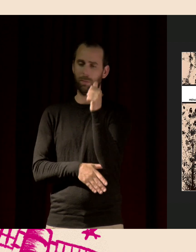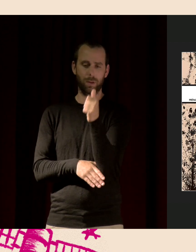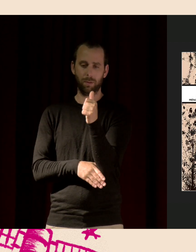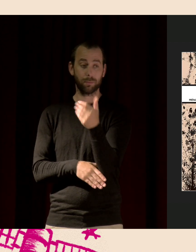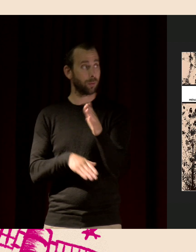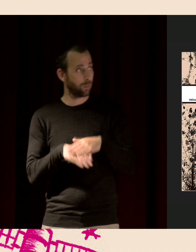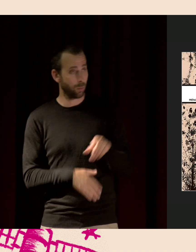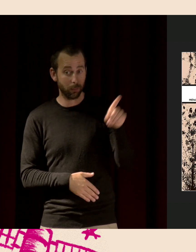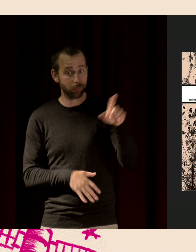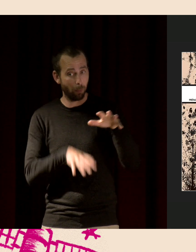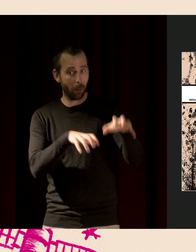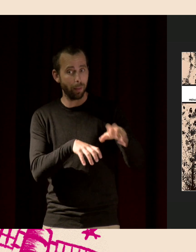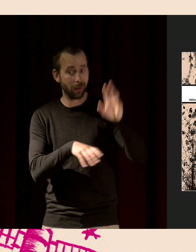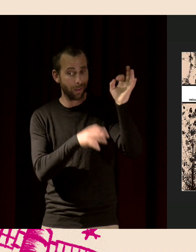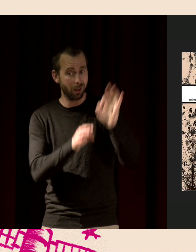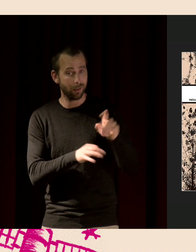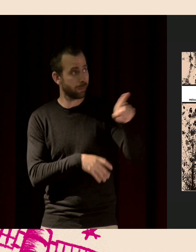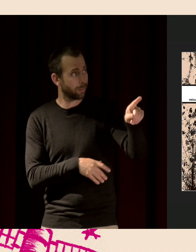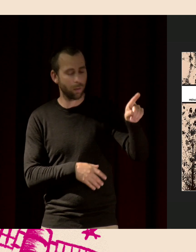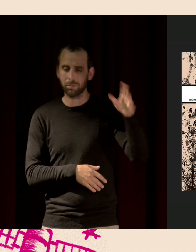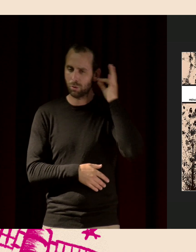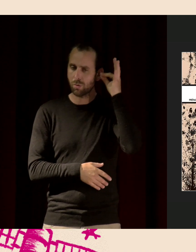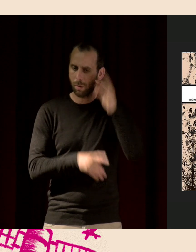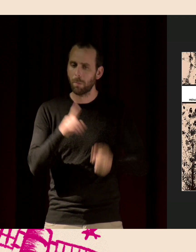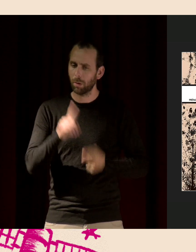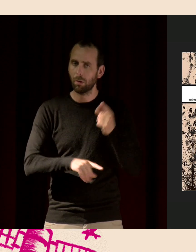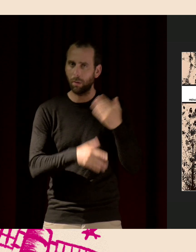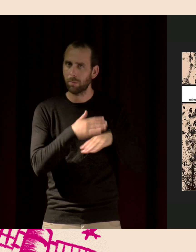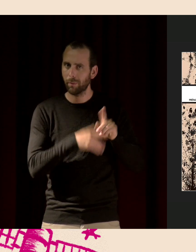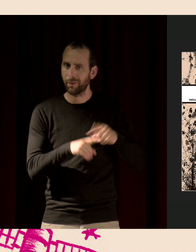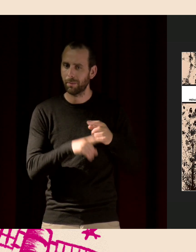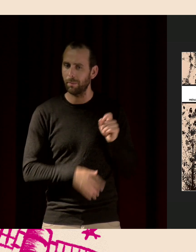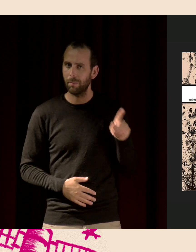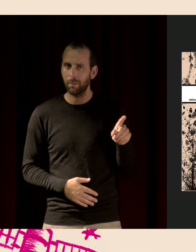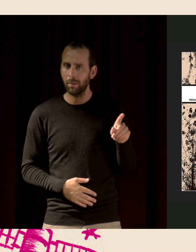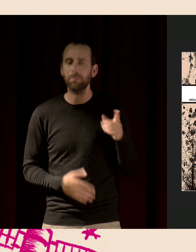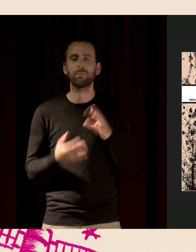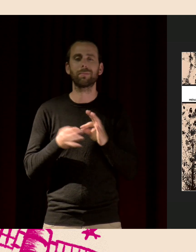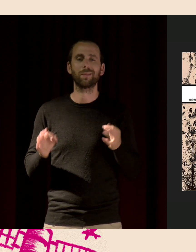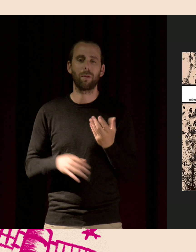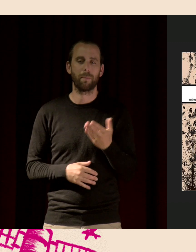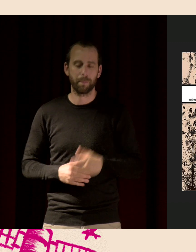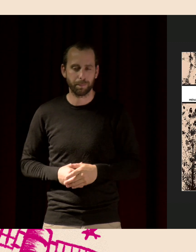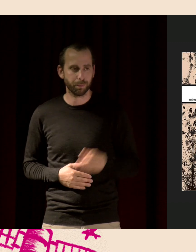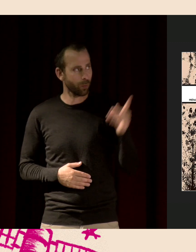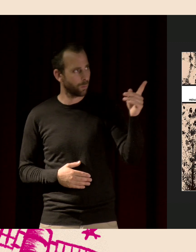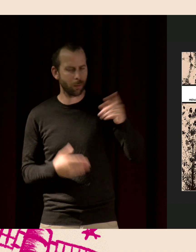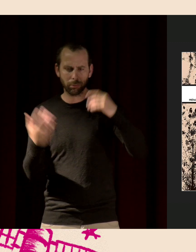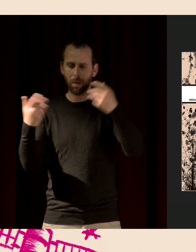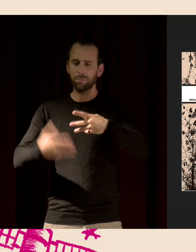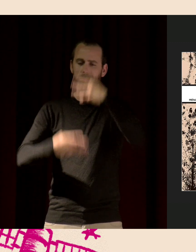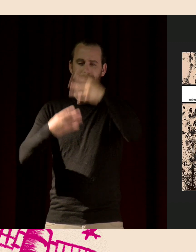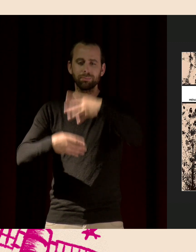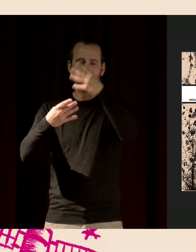Panthère des Neiges, les sons ont une grande importance. Et pour l'anecdote, j'ai été regarder dans le générique